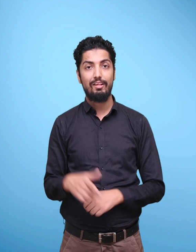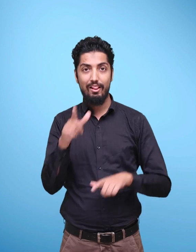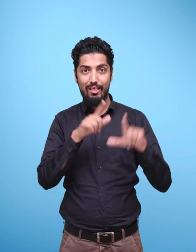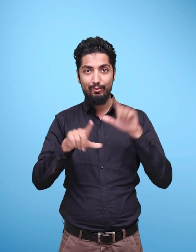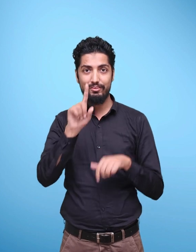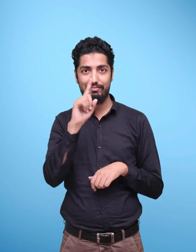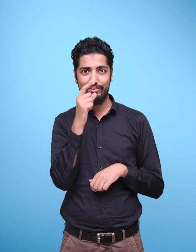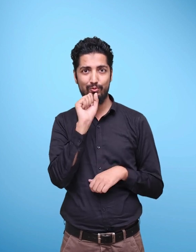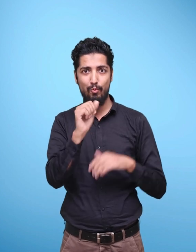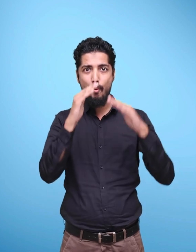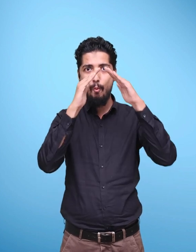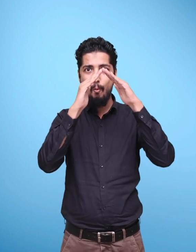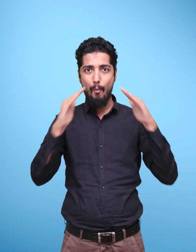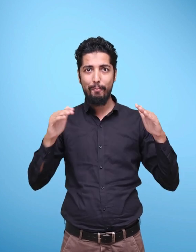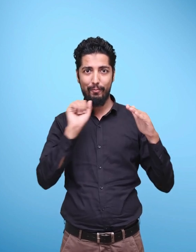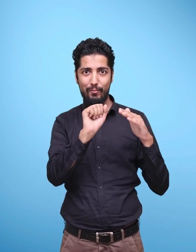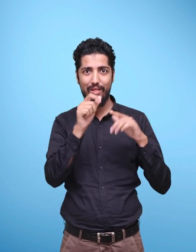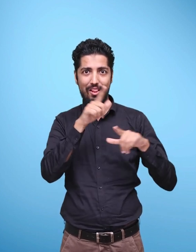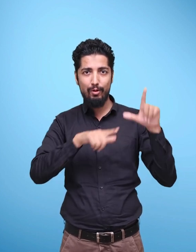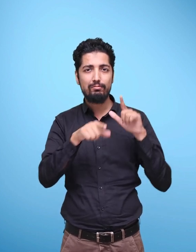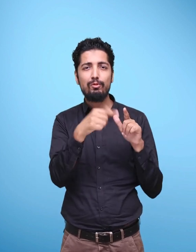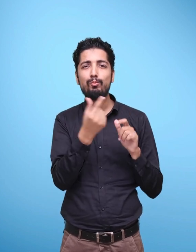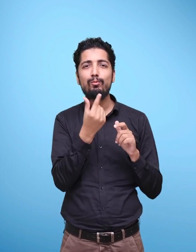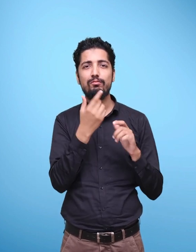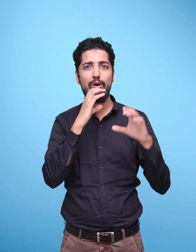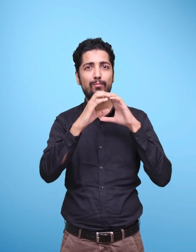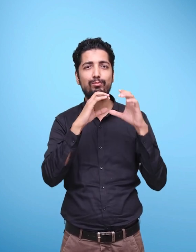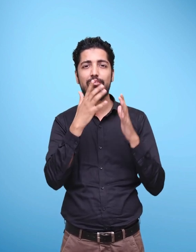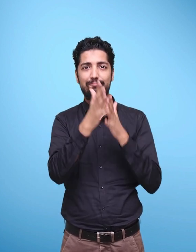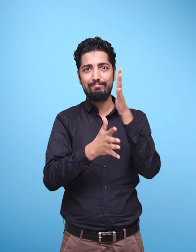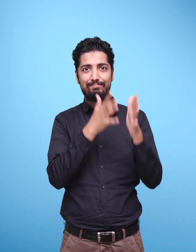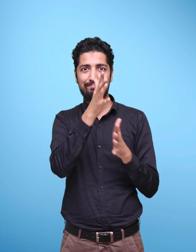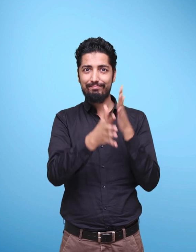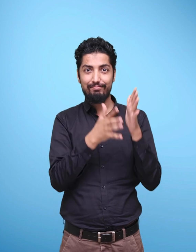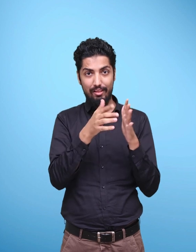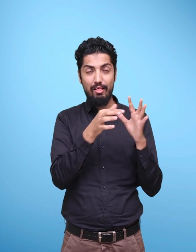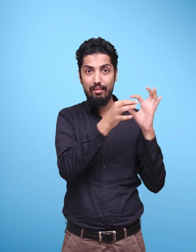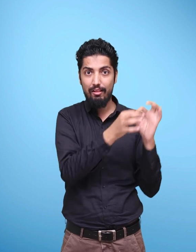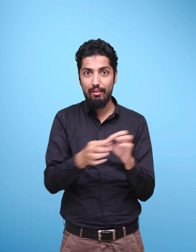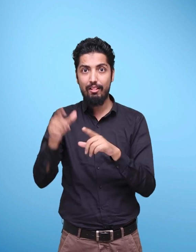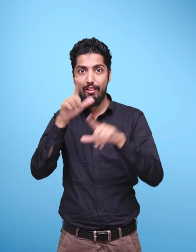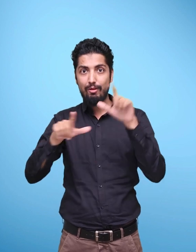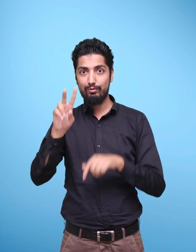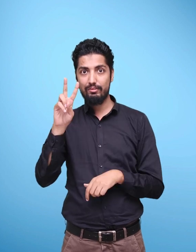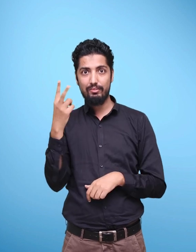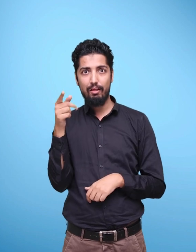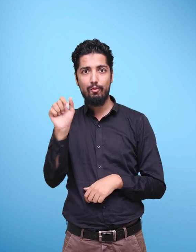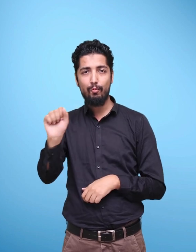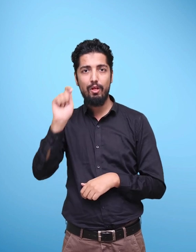Hence, here English is considered as second language, L2.